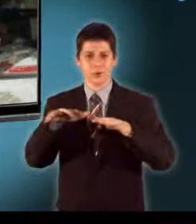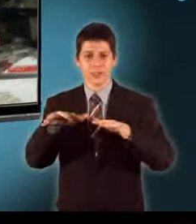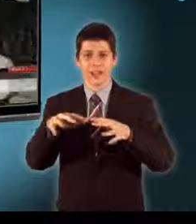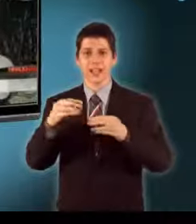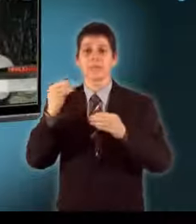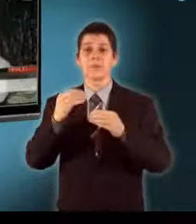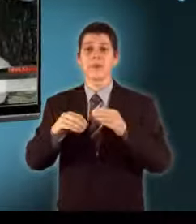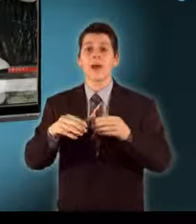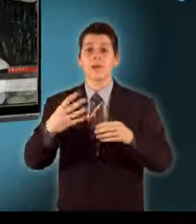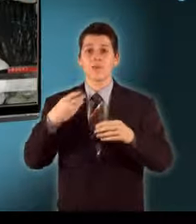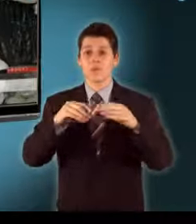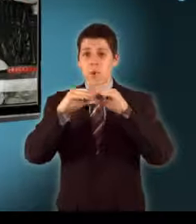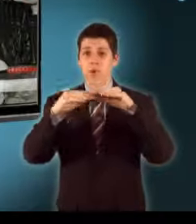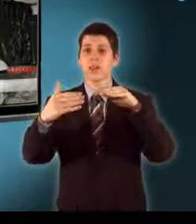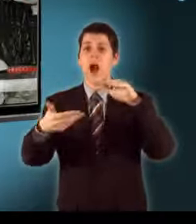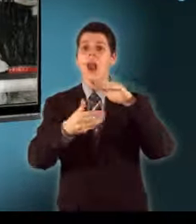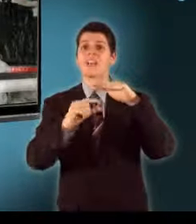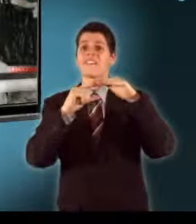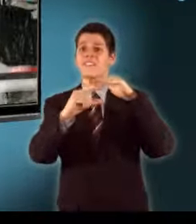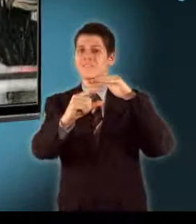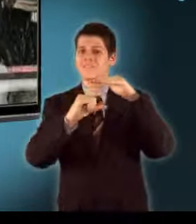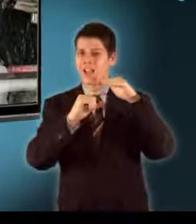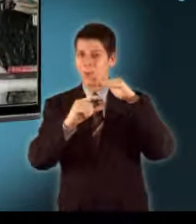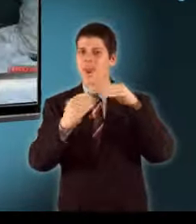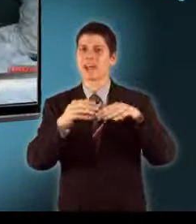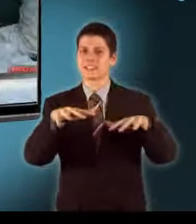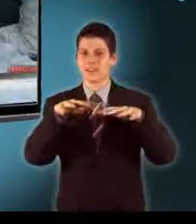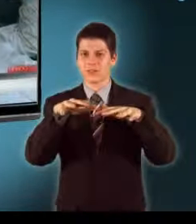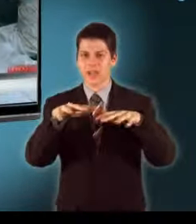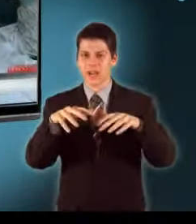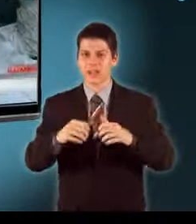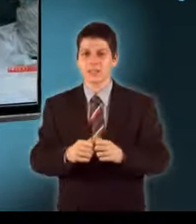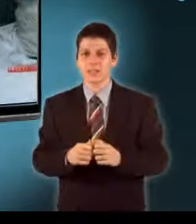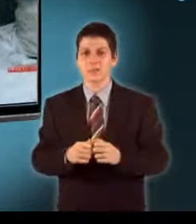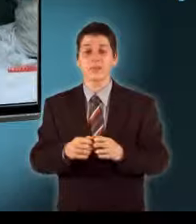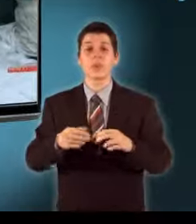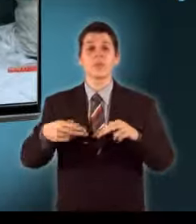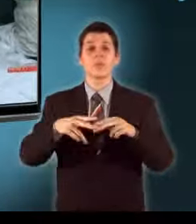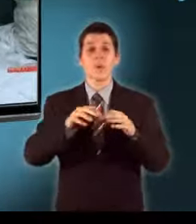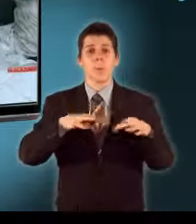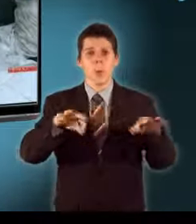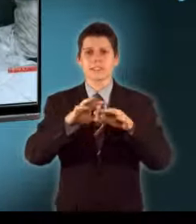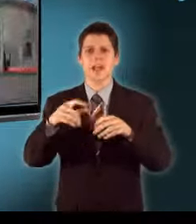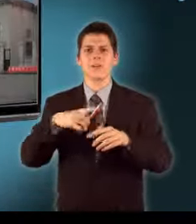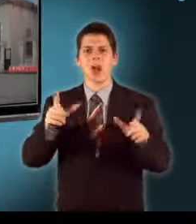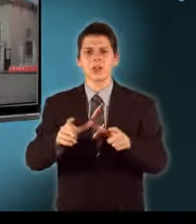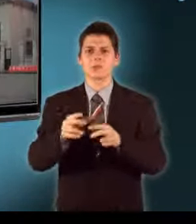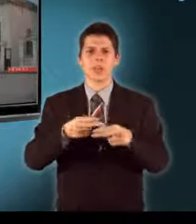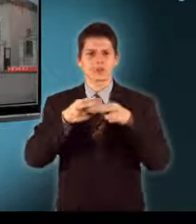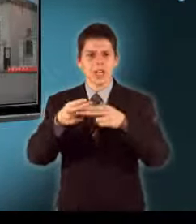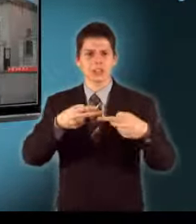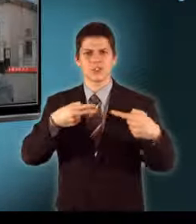pusztítás Mert a föld a felszín közelében mozdult meg Több ország azonnal segítséget ajánlott a